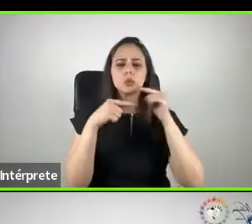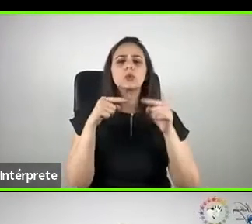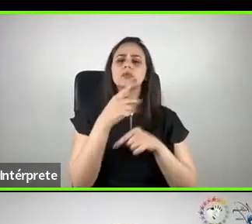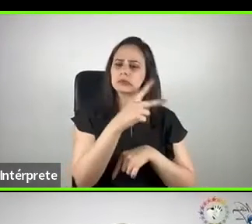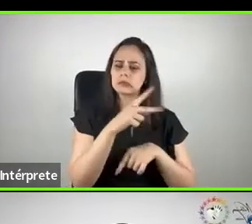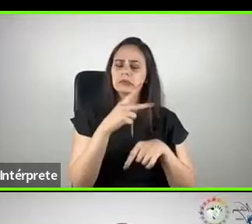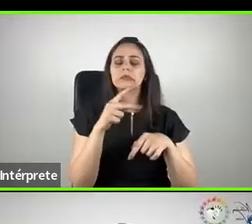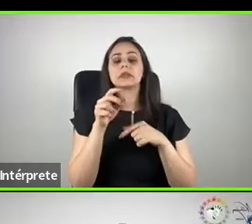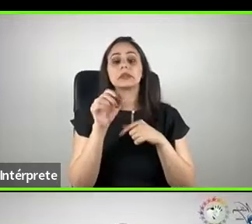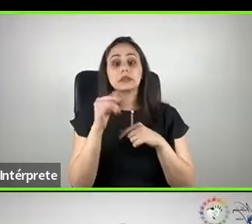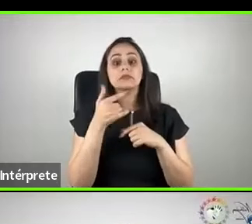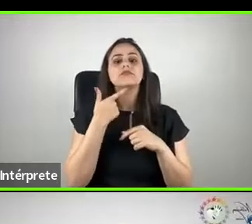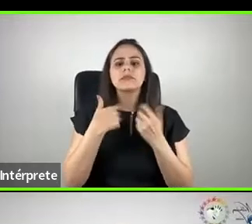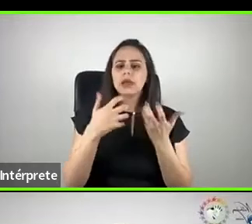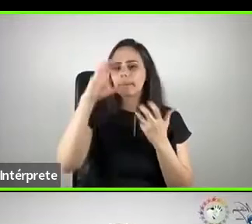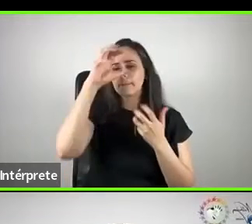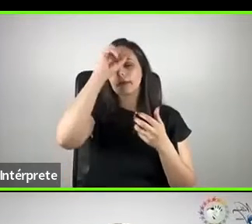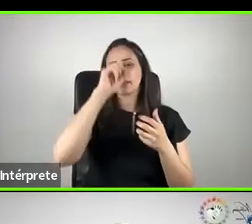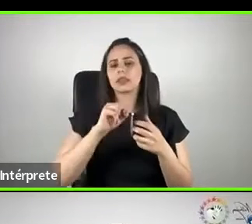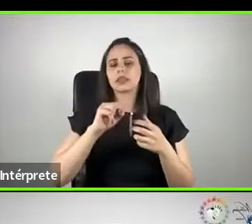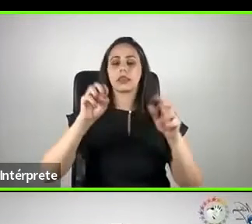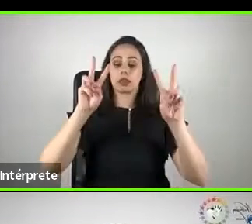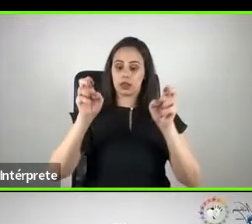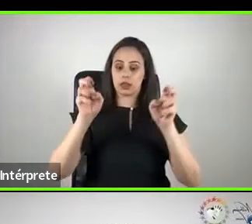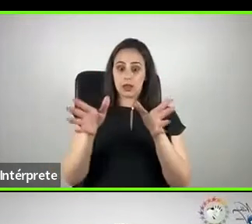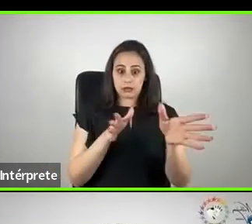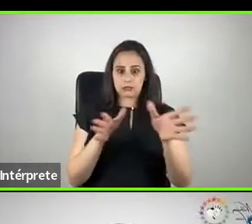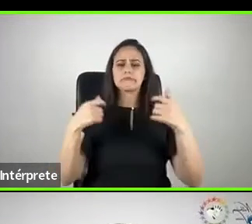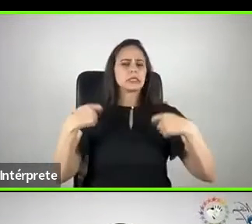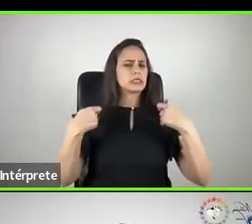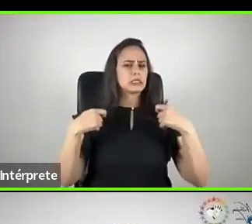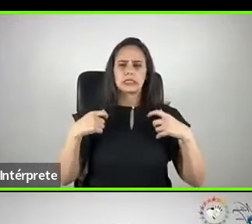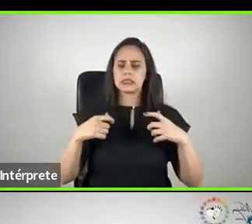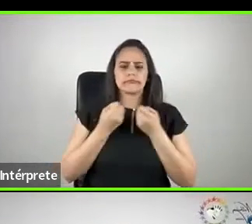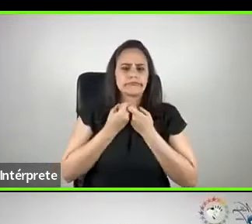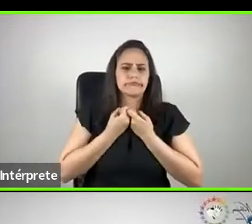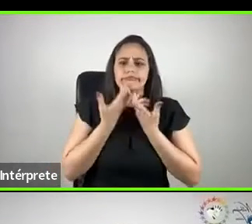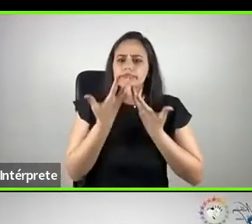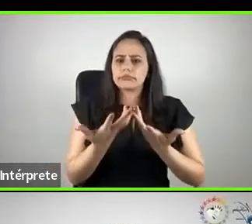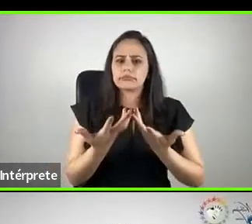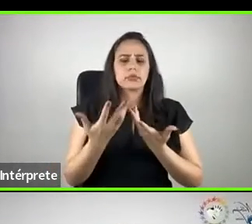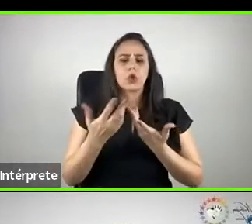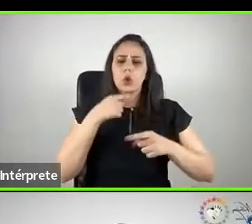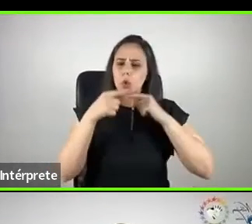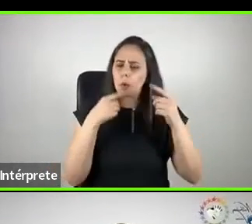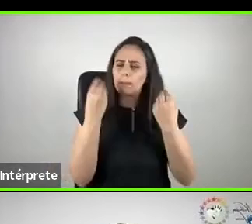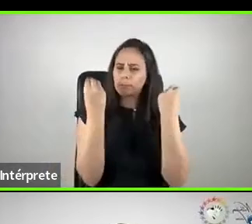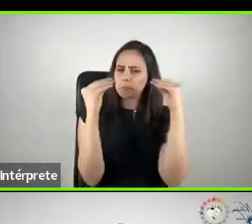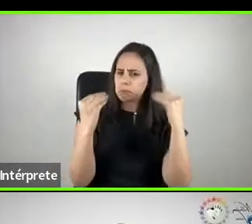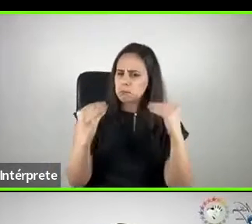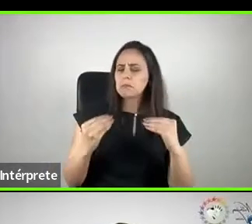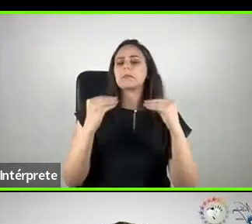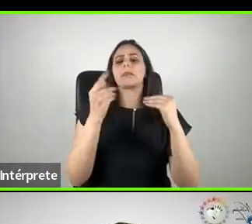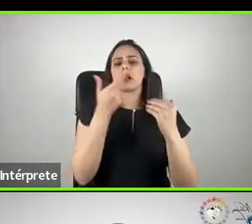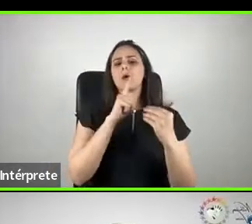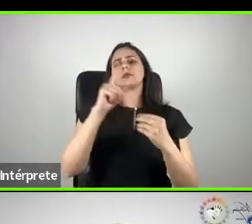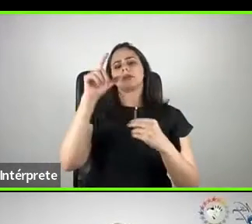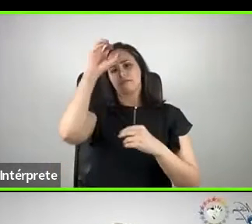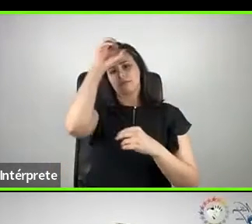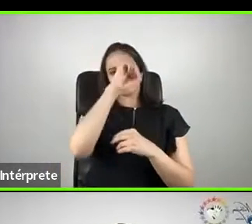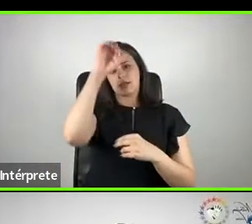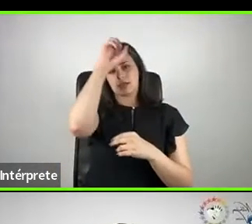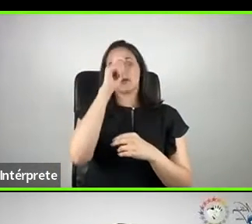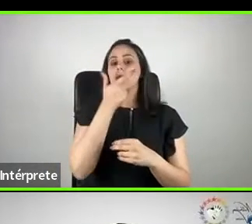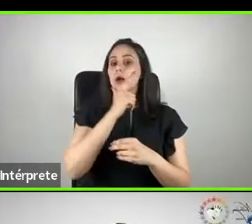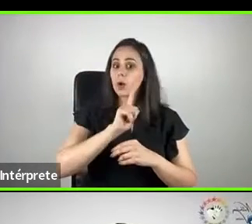bem aberto e falar tudo que a gente pensa, tudo que a gente tem dúvida, pra aí sim ter conhecimento pra fazer as coisas da